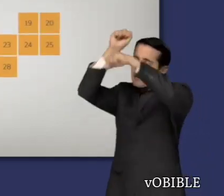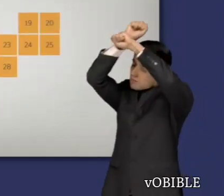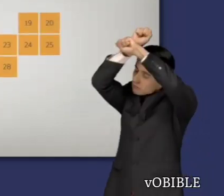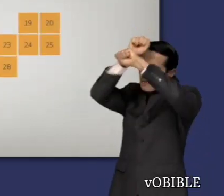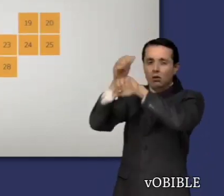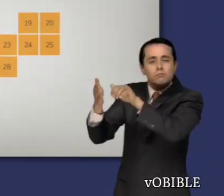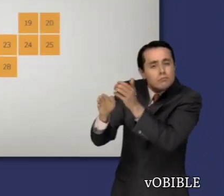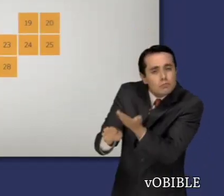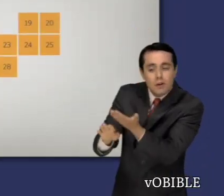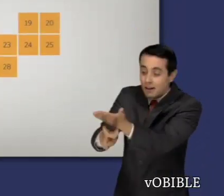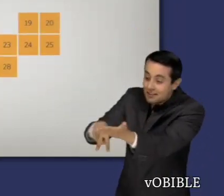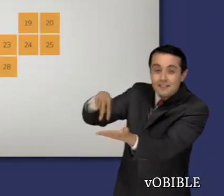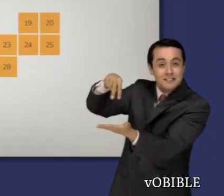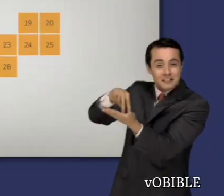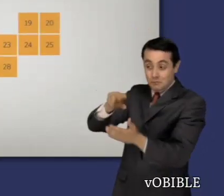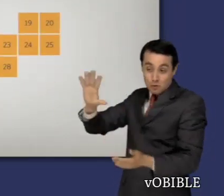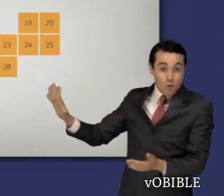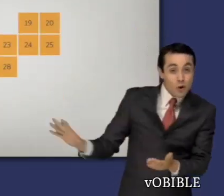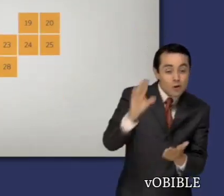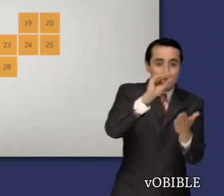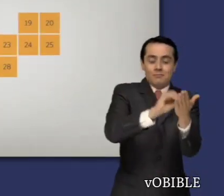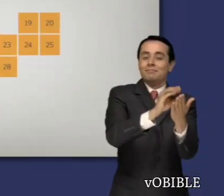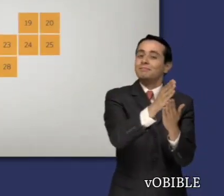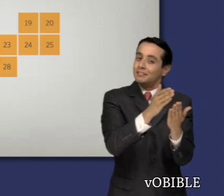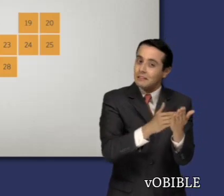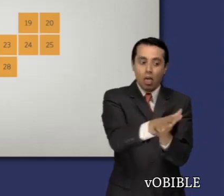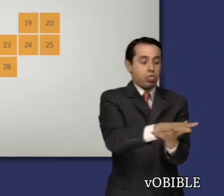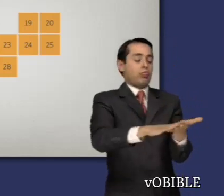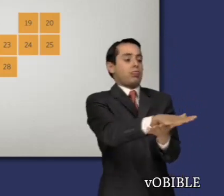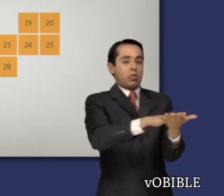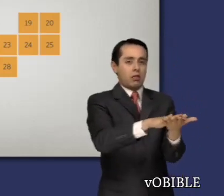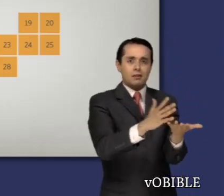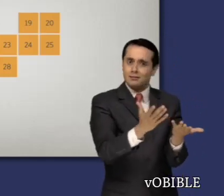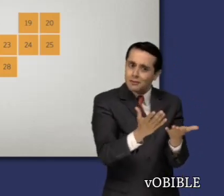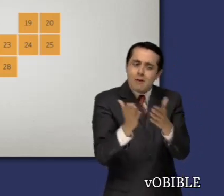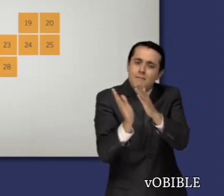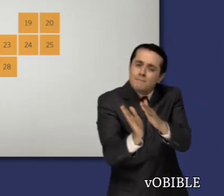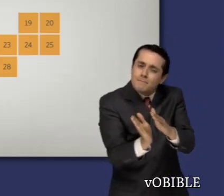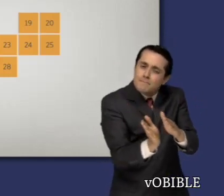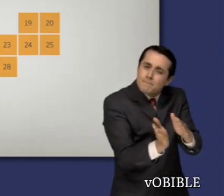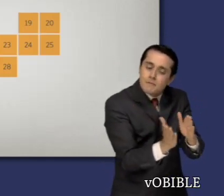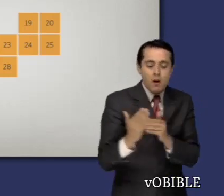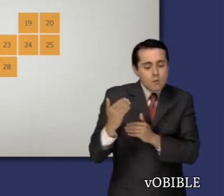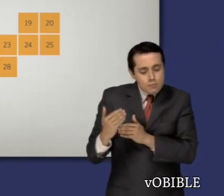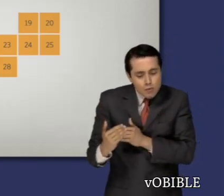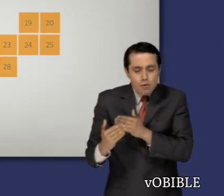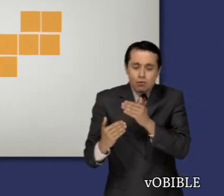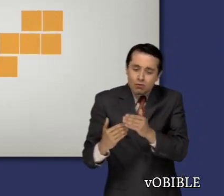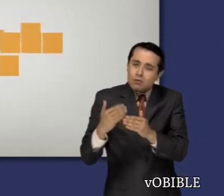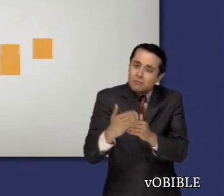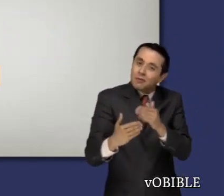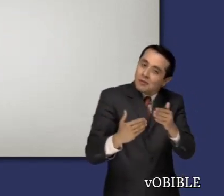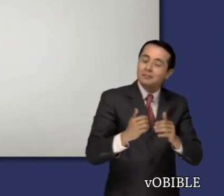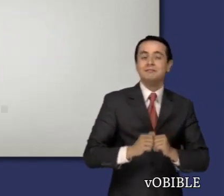del capítulo 19, Mateo dirige su atención a los últimos días del ministerio de Jesús y por lo general narra los acontecimientos en